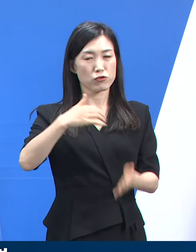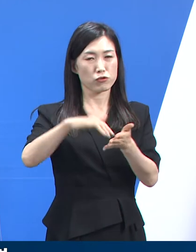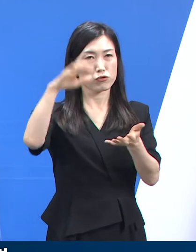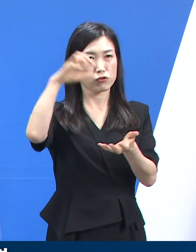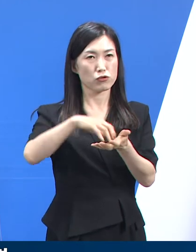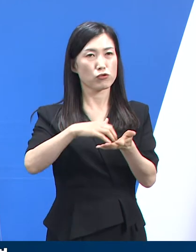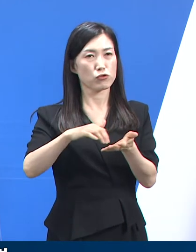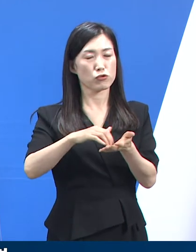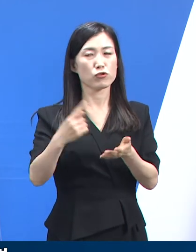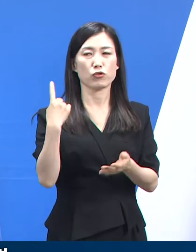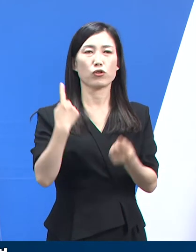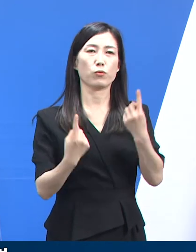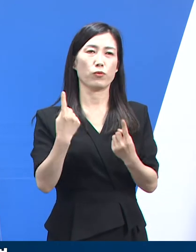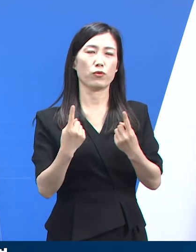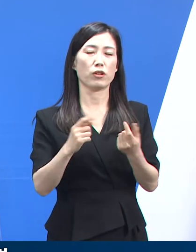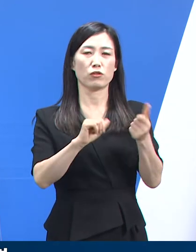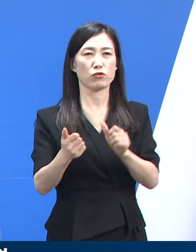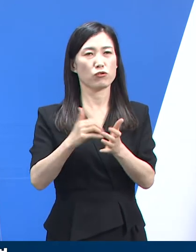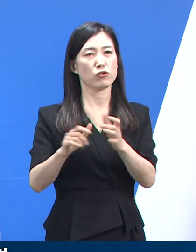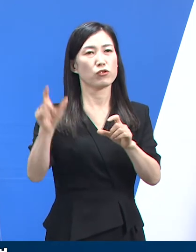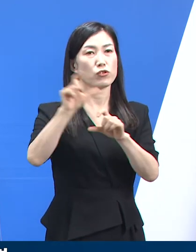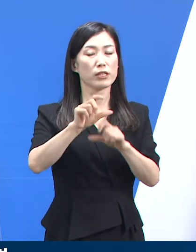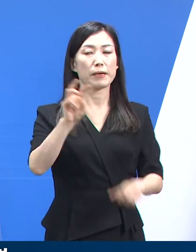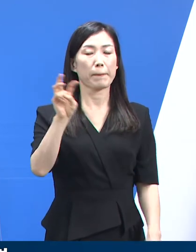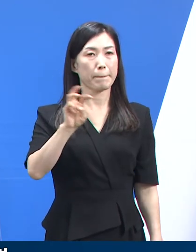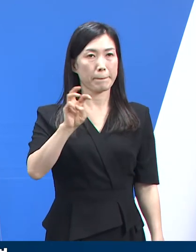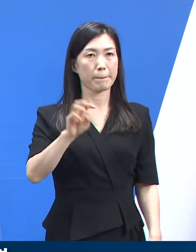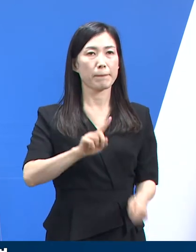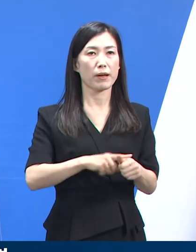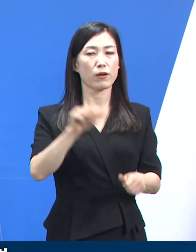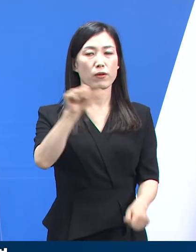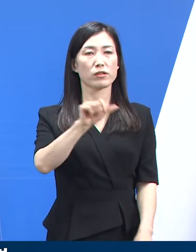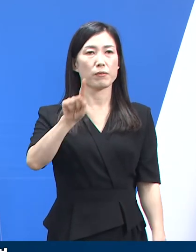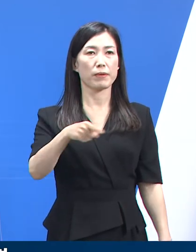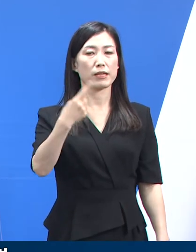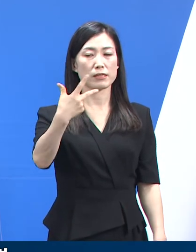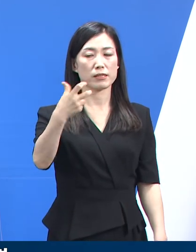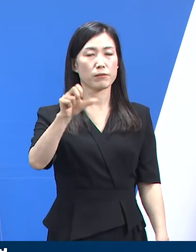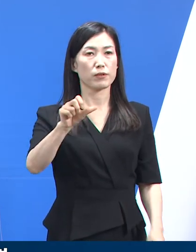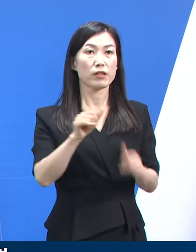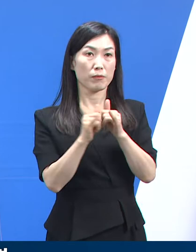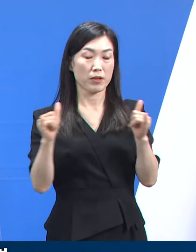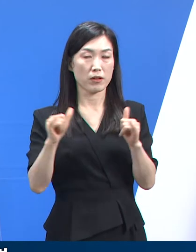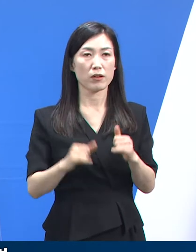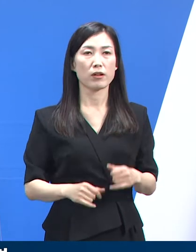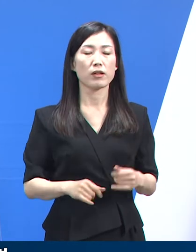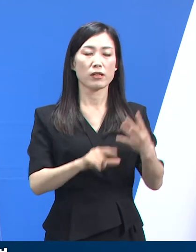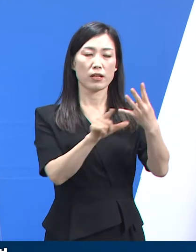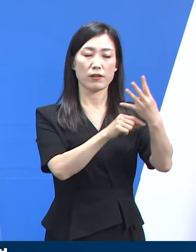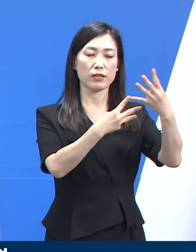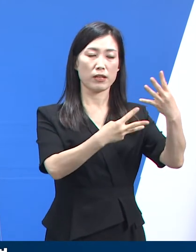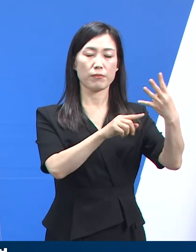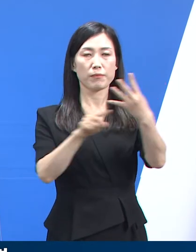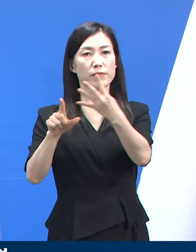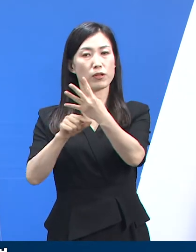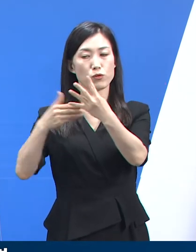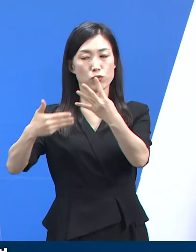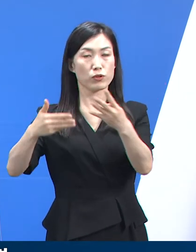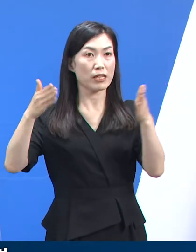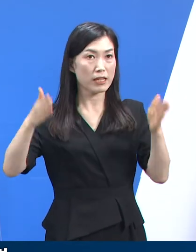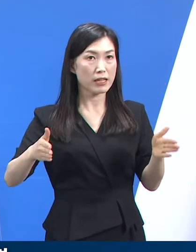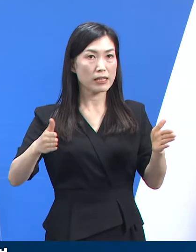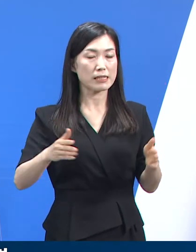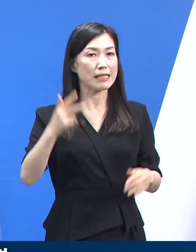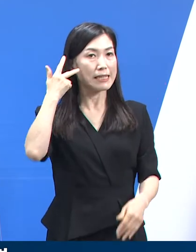수는 전일 오전 0시 대비 30명 증가한 5175명입니다. 4월 3일부터 4월 9일까지